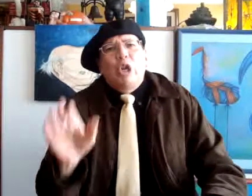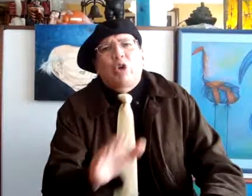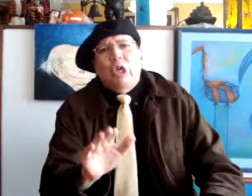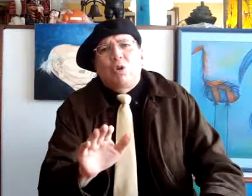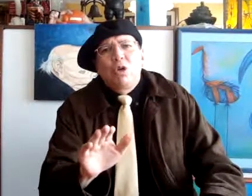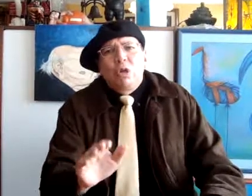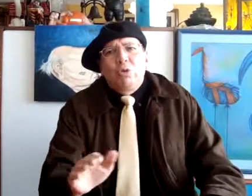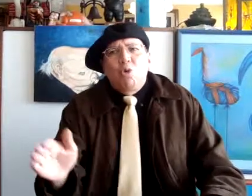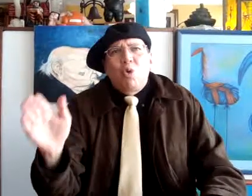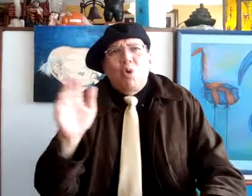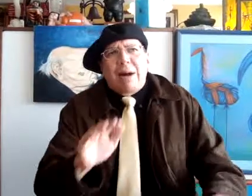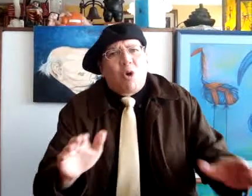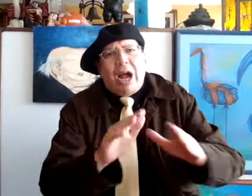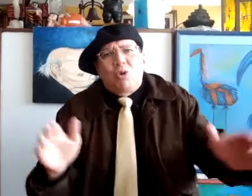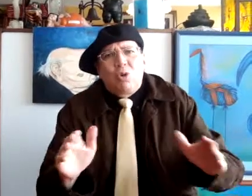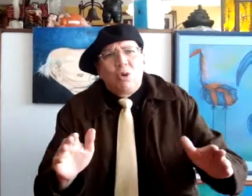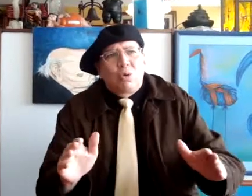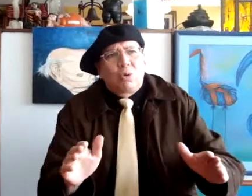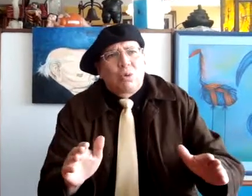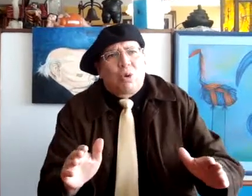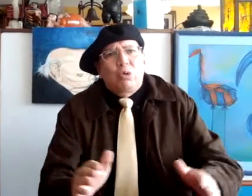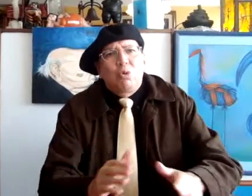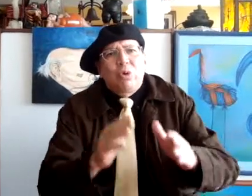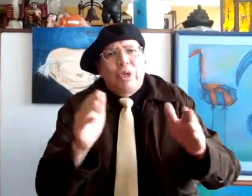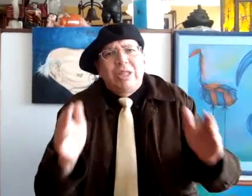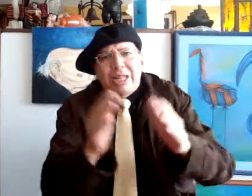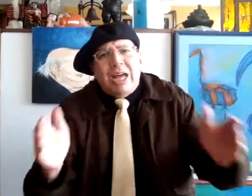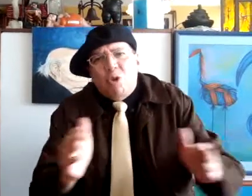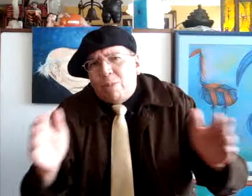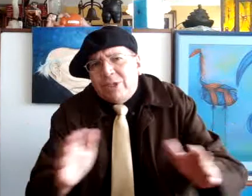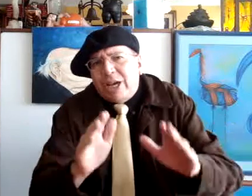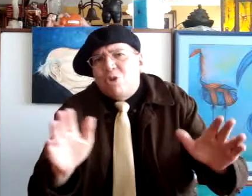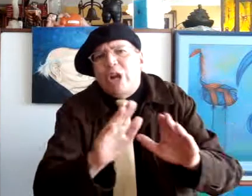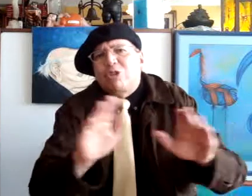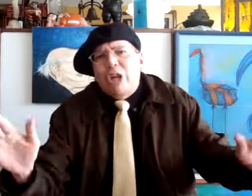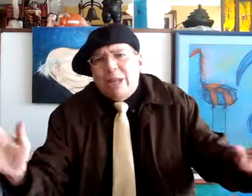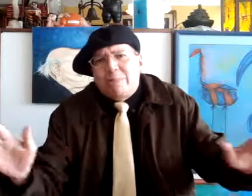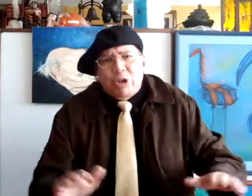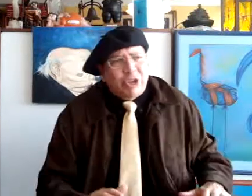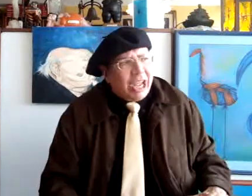lógico de un abogado o de un indignado comisario nacional de policía.